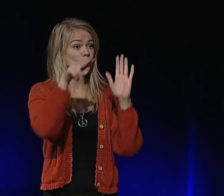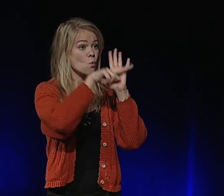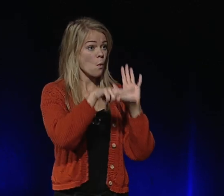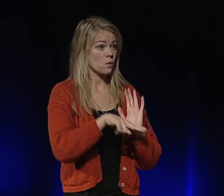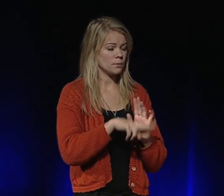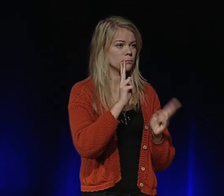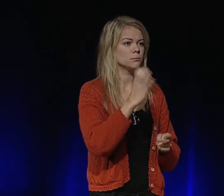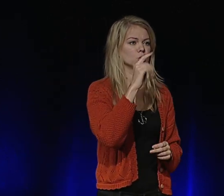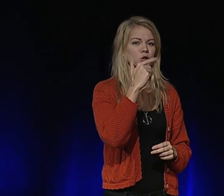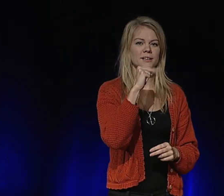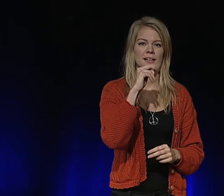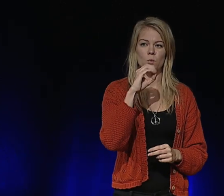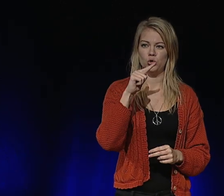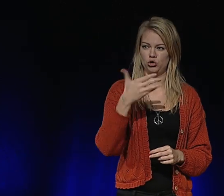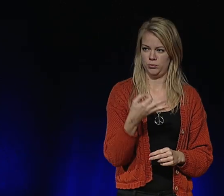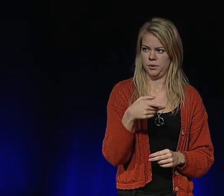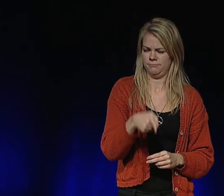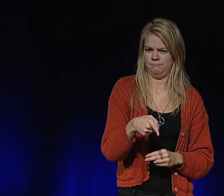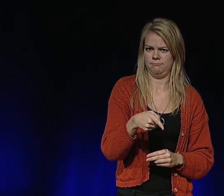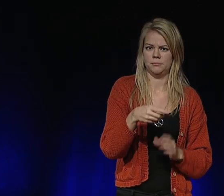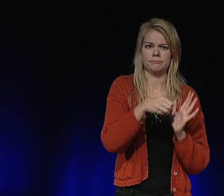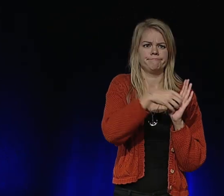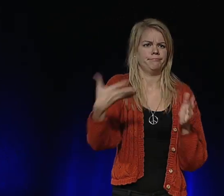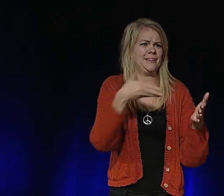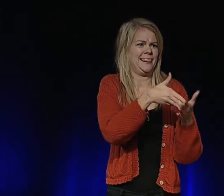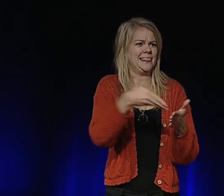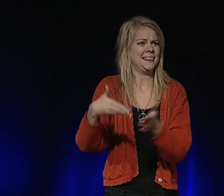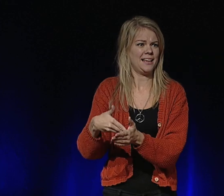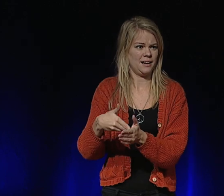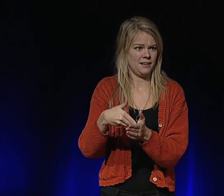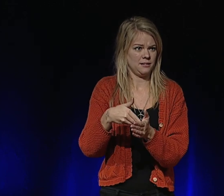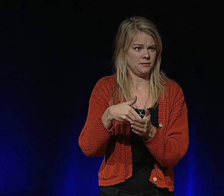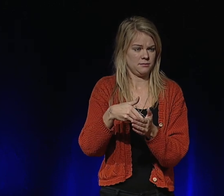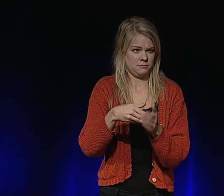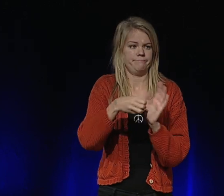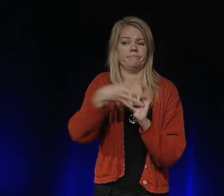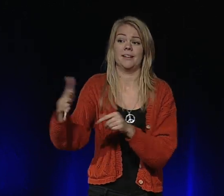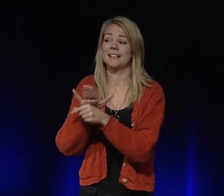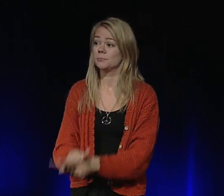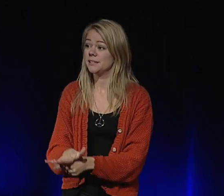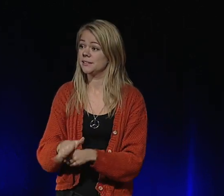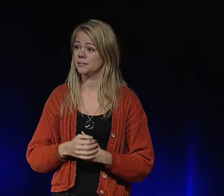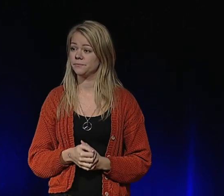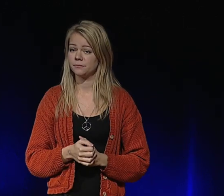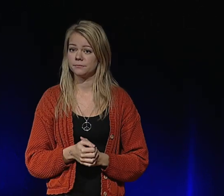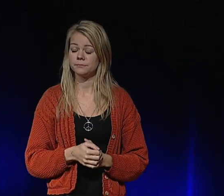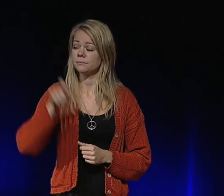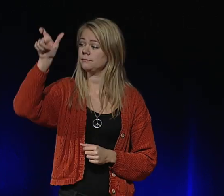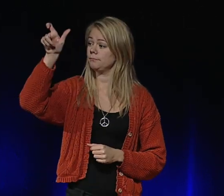Normer och stereotyper utgör grunden för diskriminering och ojämlikhet genom att skapa